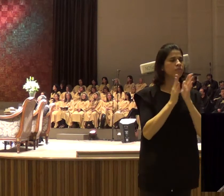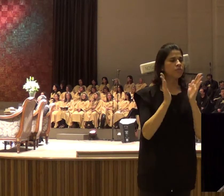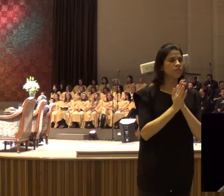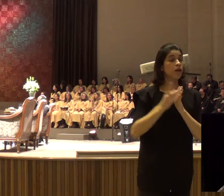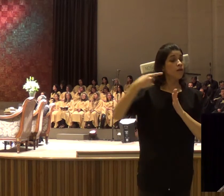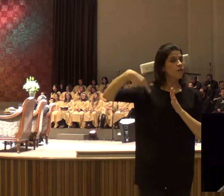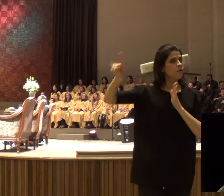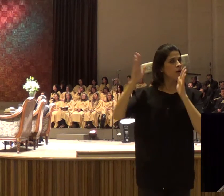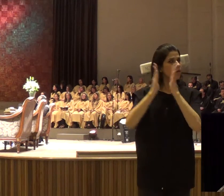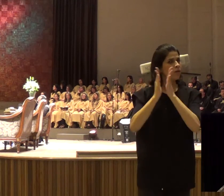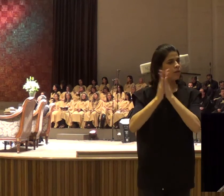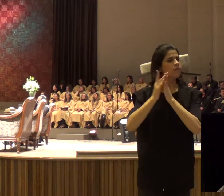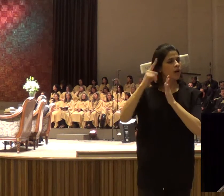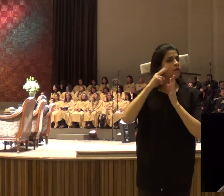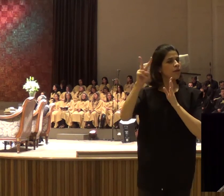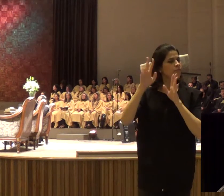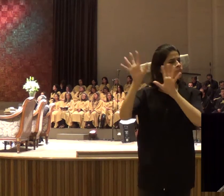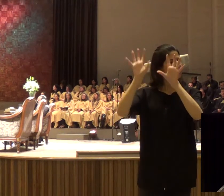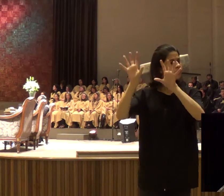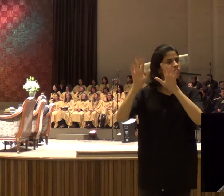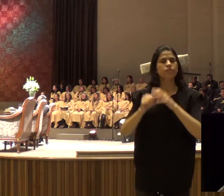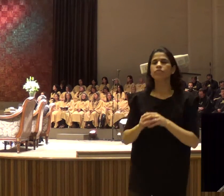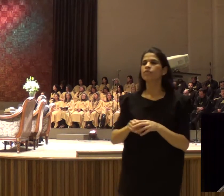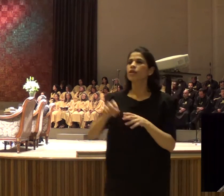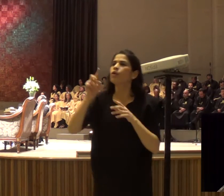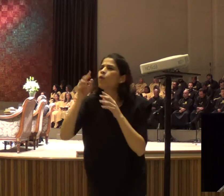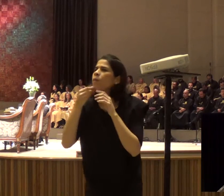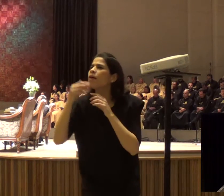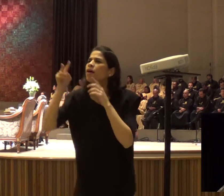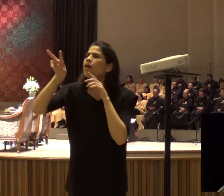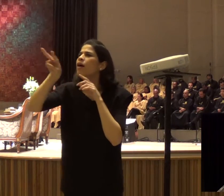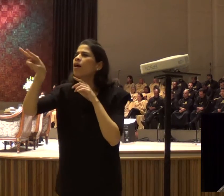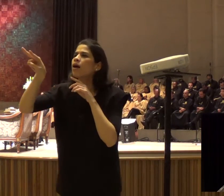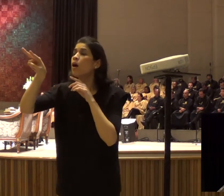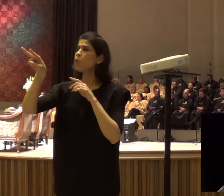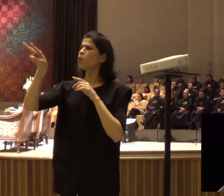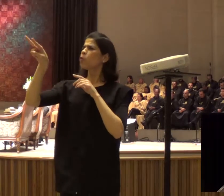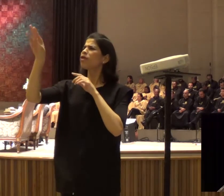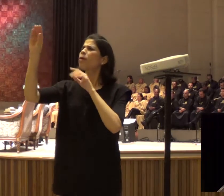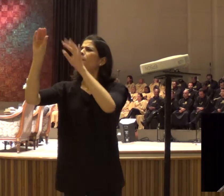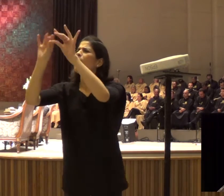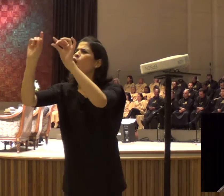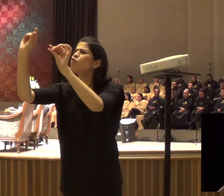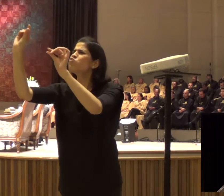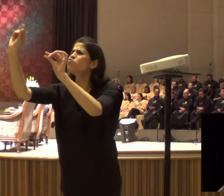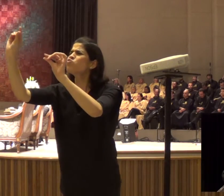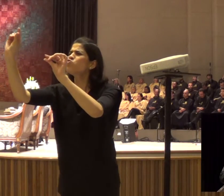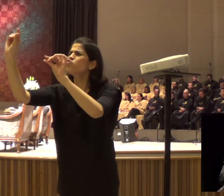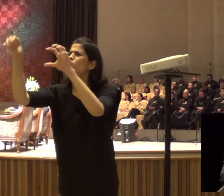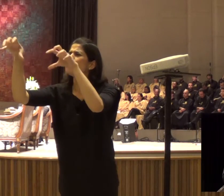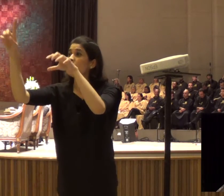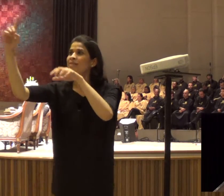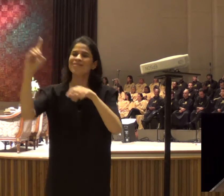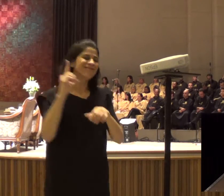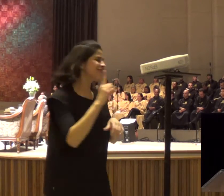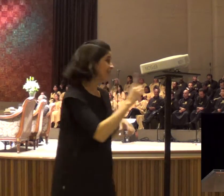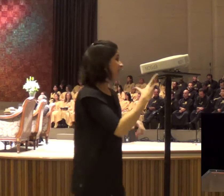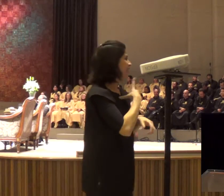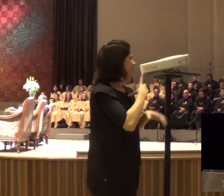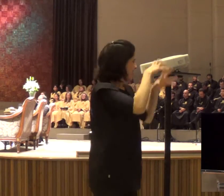Cabe, prepare o seu carro, e desça, antes que a chuva o impeça, a quarta maneira de